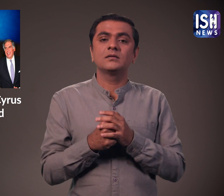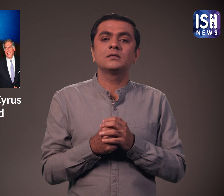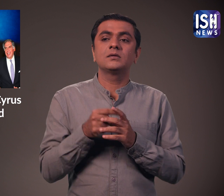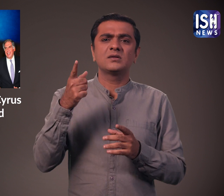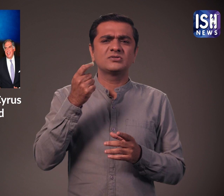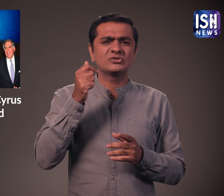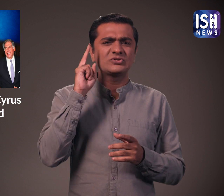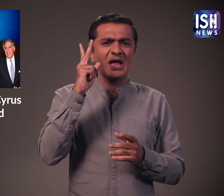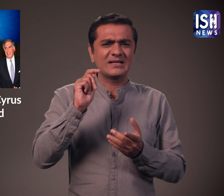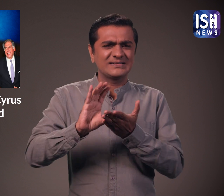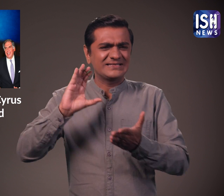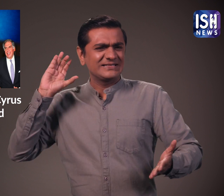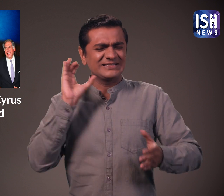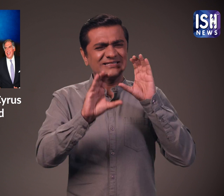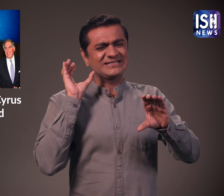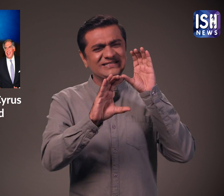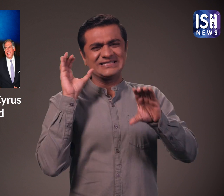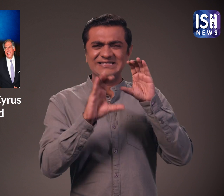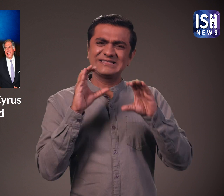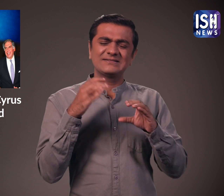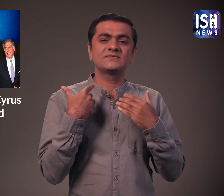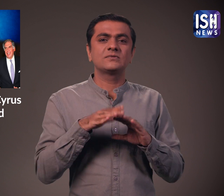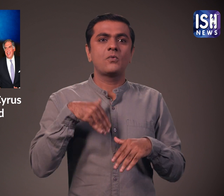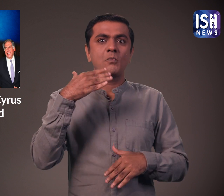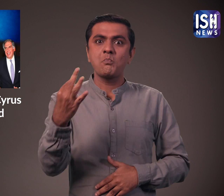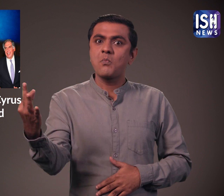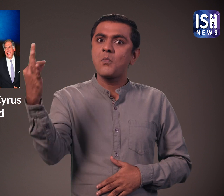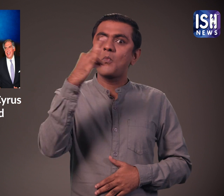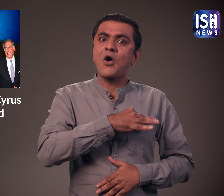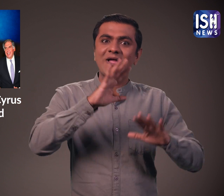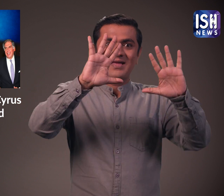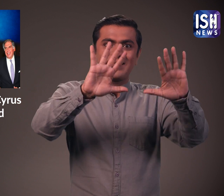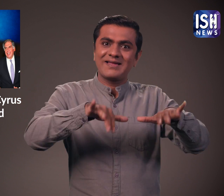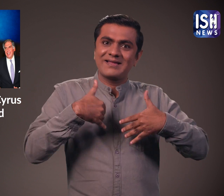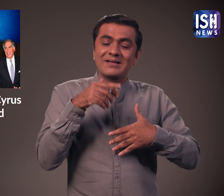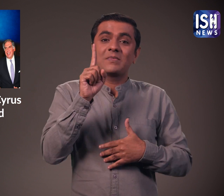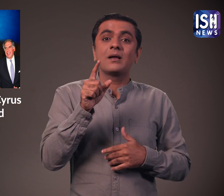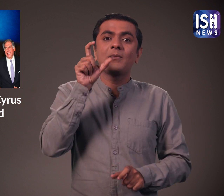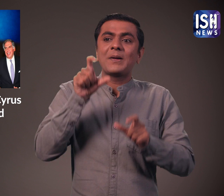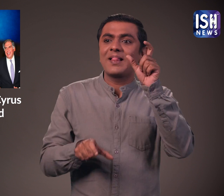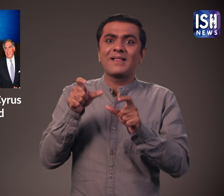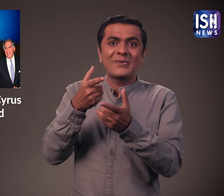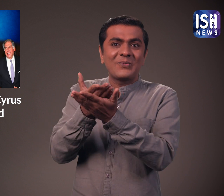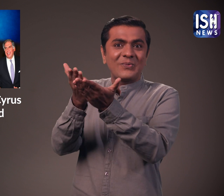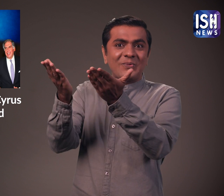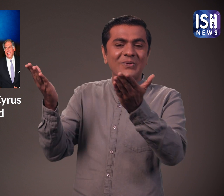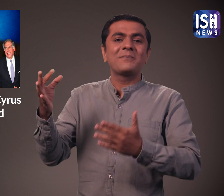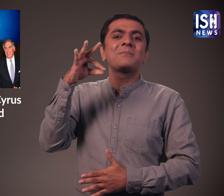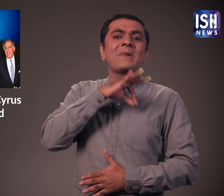उन्होंने कमपनी के पुंजिकत व्याय में वृद्धी की जिससे कमपनी को अधिक लाब हुआ हाला कि शेर धारकों को मिलने